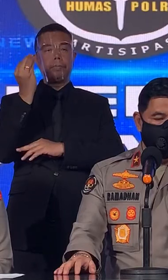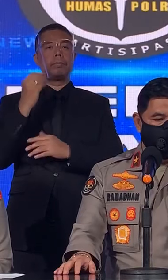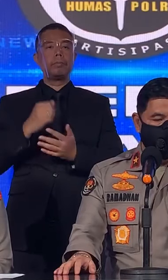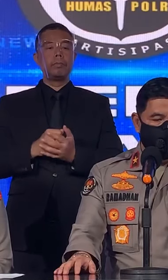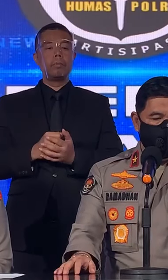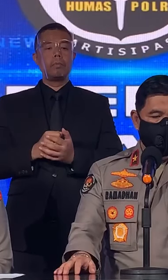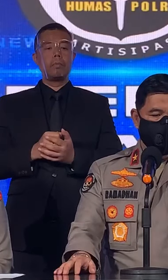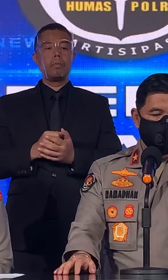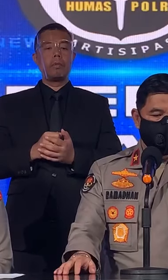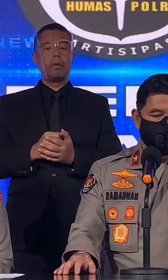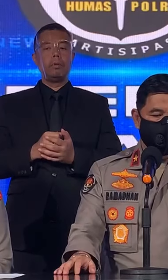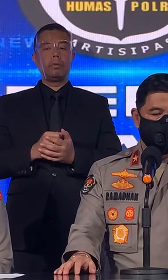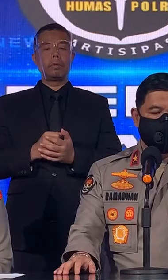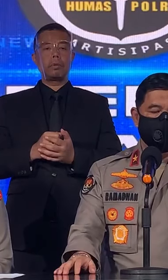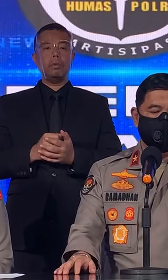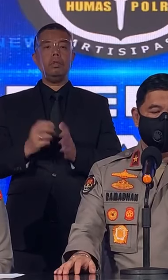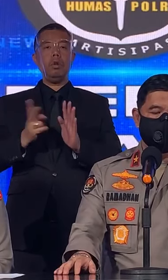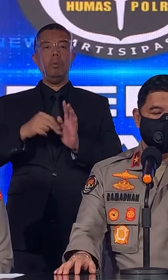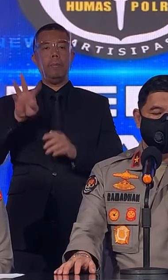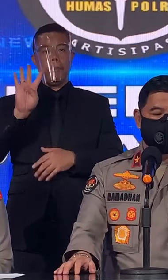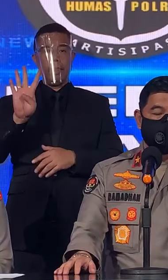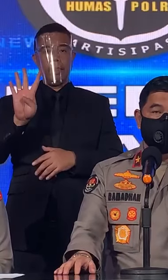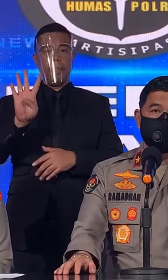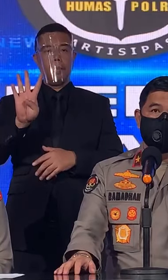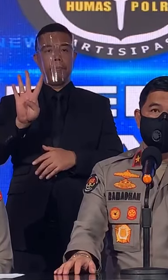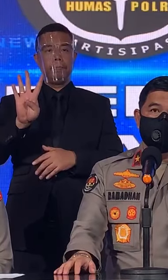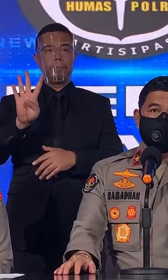Kemudian Yang keempat